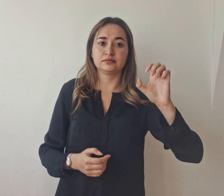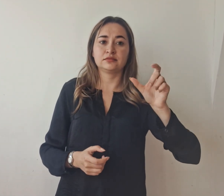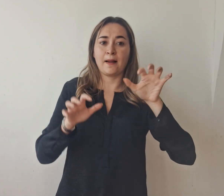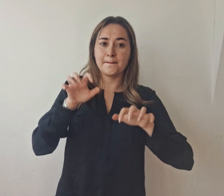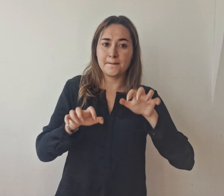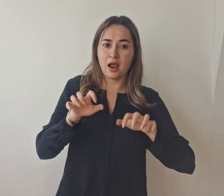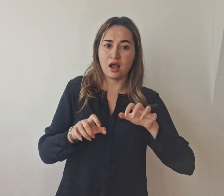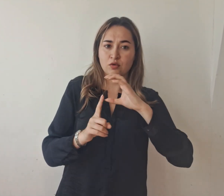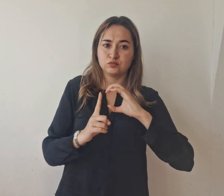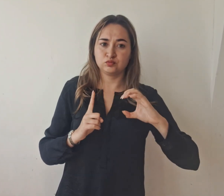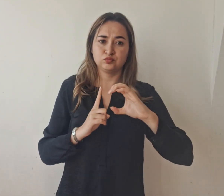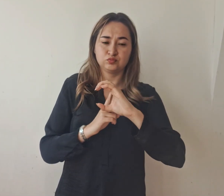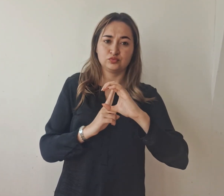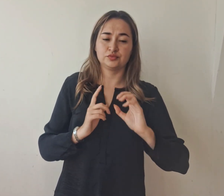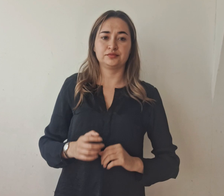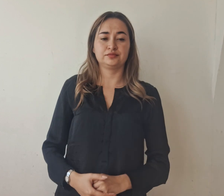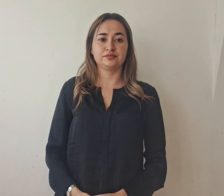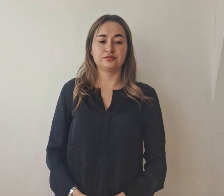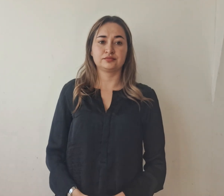secretario encargado de Cultura de Tunja.